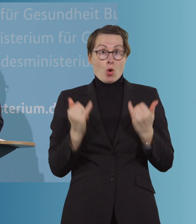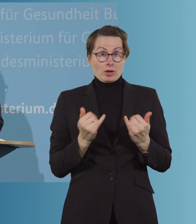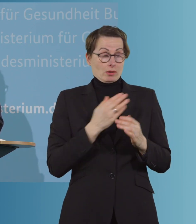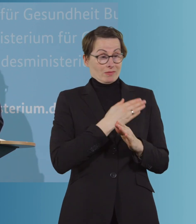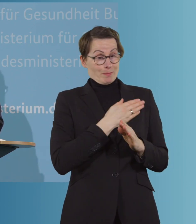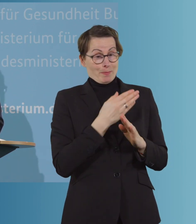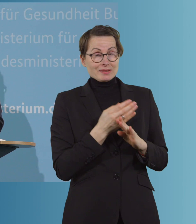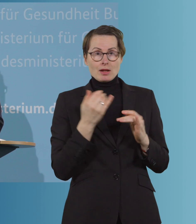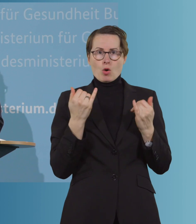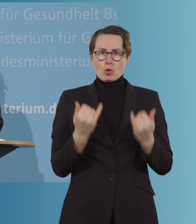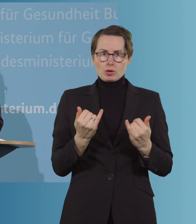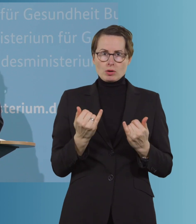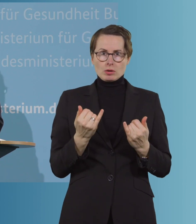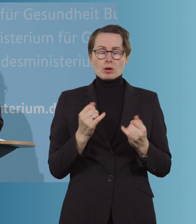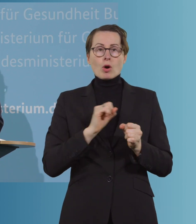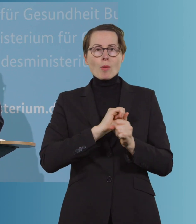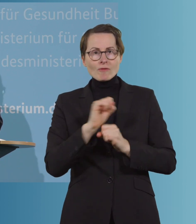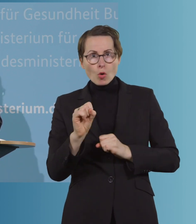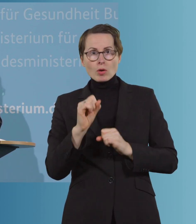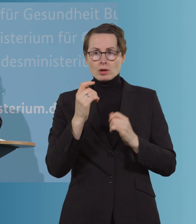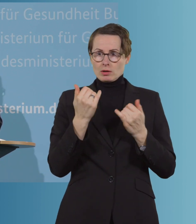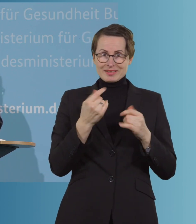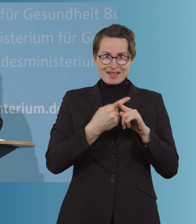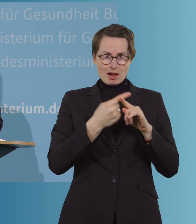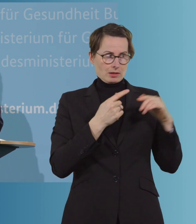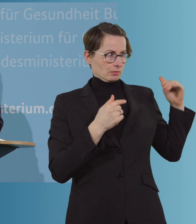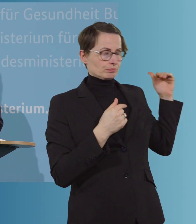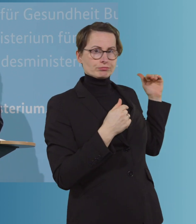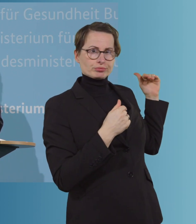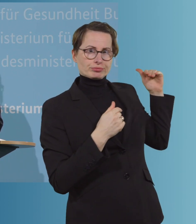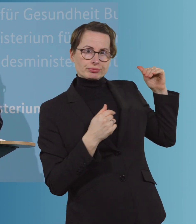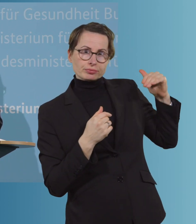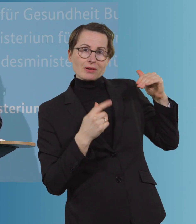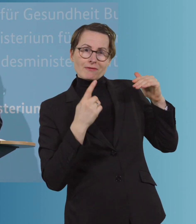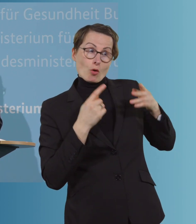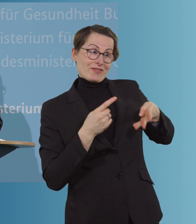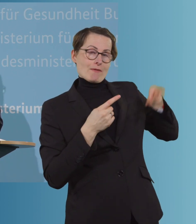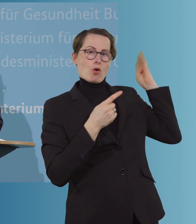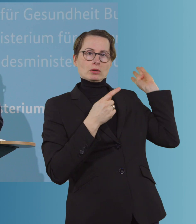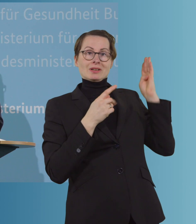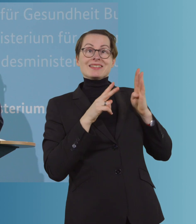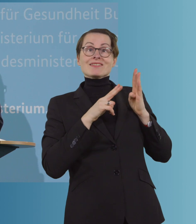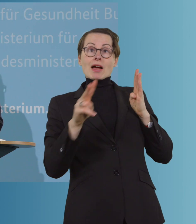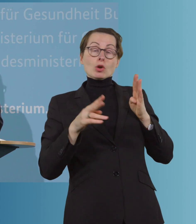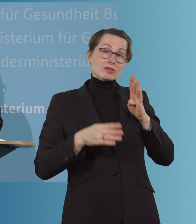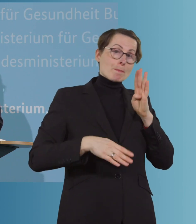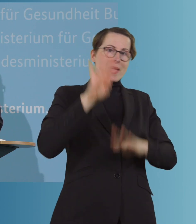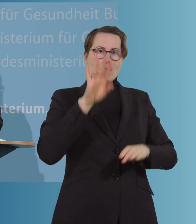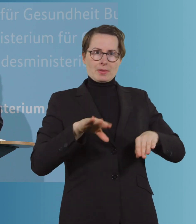2000 Covid-19-Intensivpatienten weniger haben auf den Intensivstationen als noch vor vier Wochen, stand heute immer noch mehr Covid